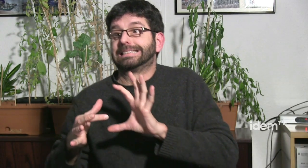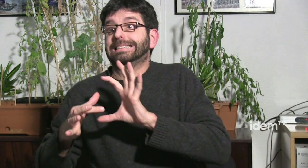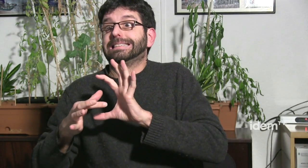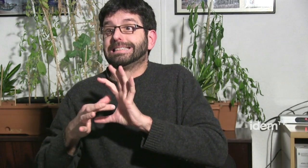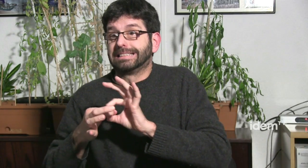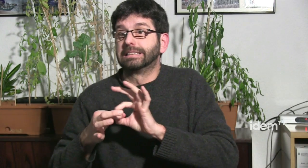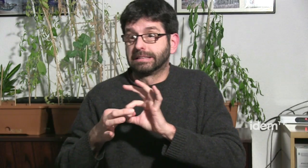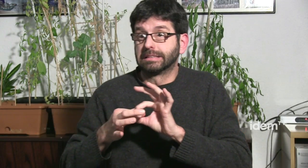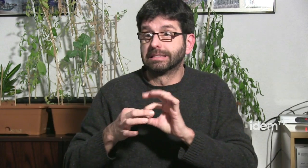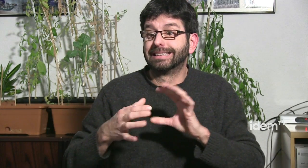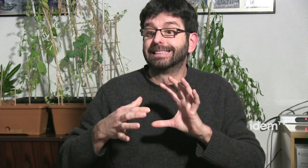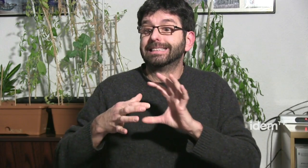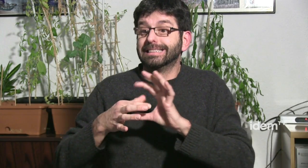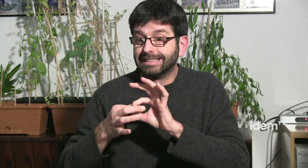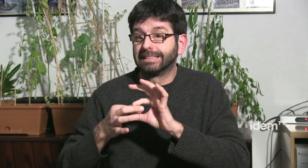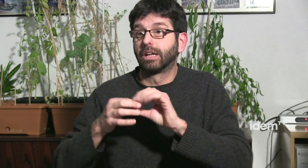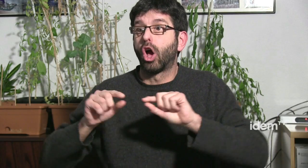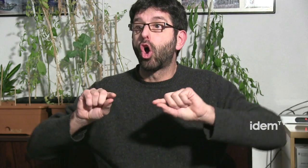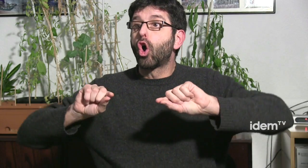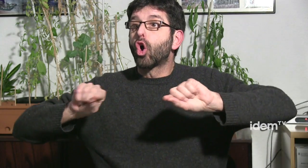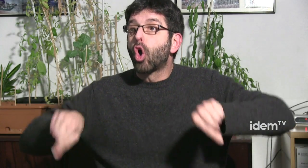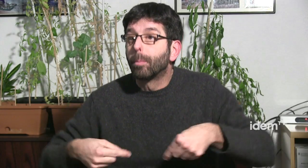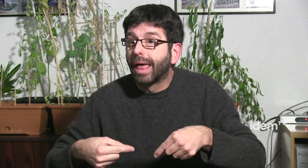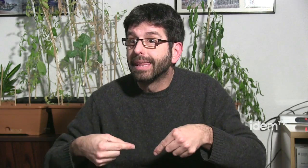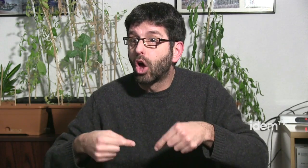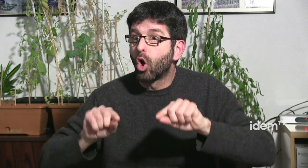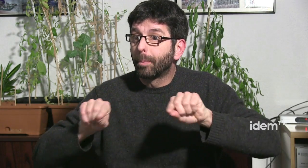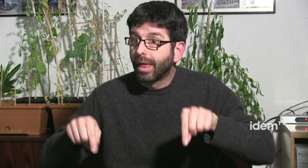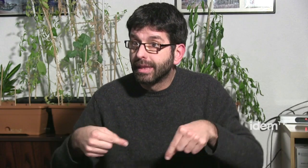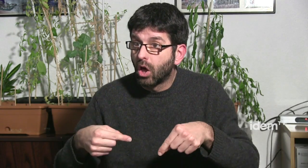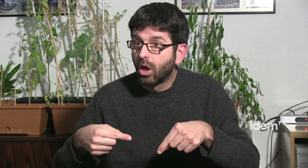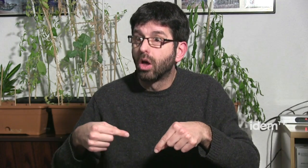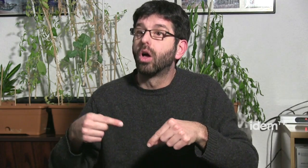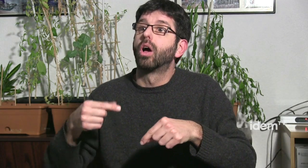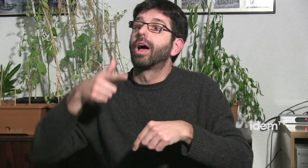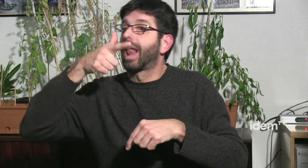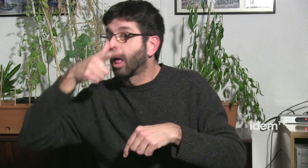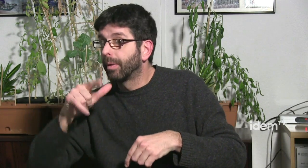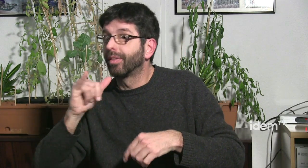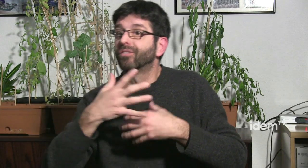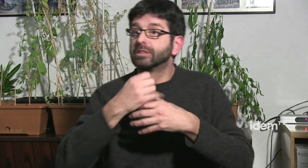per intentar que la Generalitat pugui subvencionar o pugui crear un tipus de